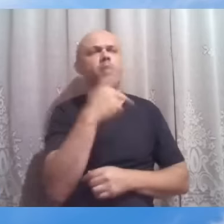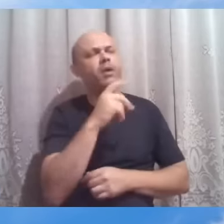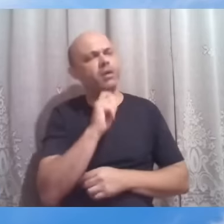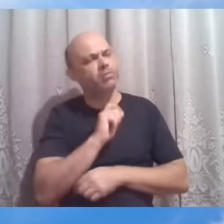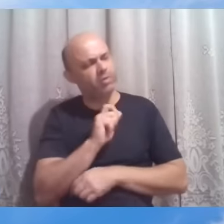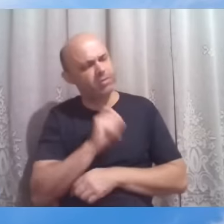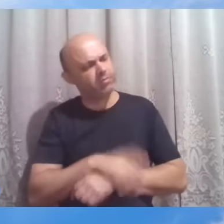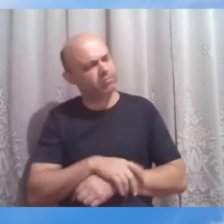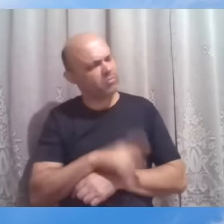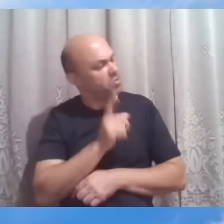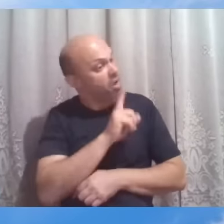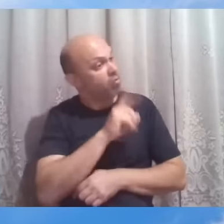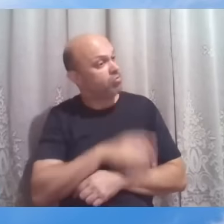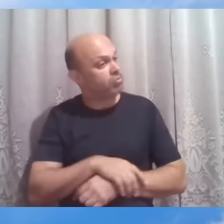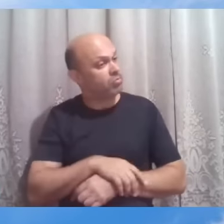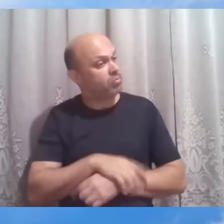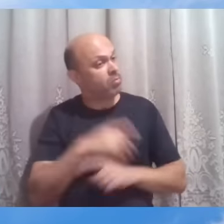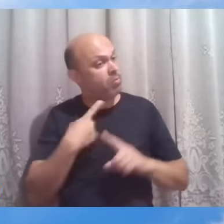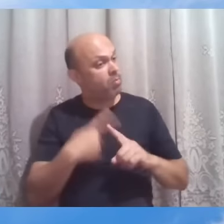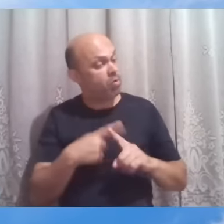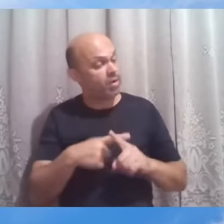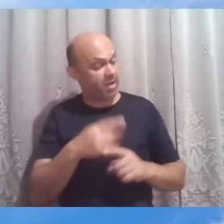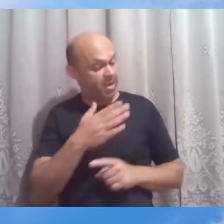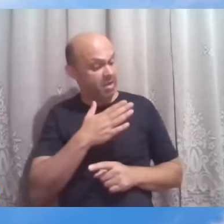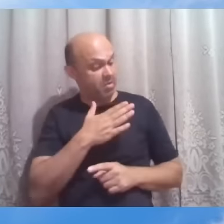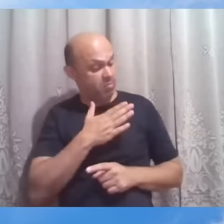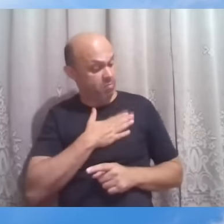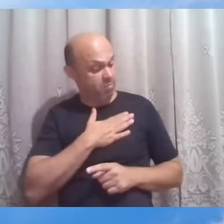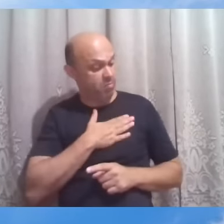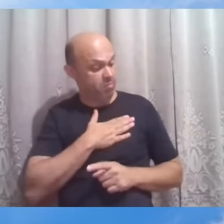e acrescentou porque a minha graça te basta.